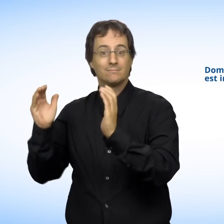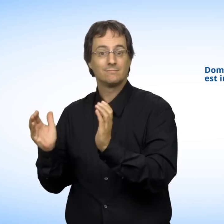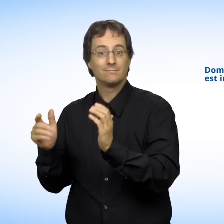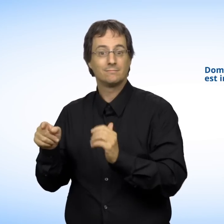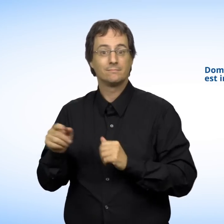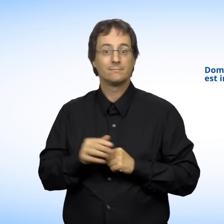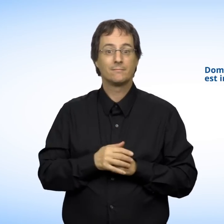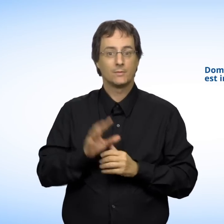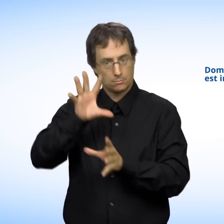Incluant